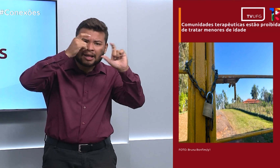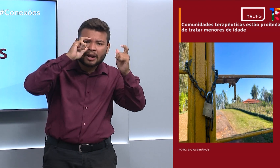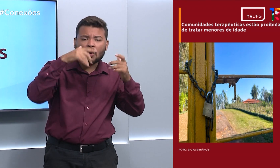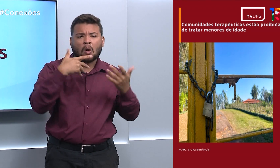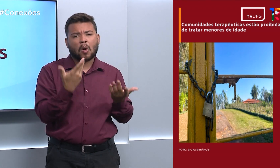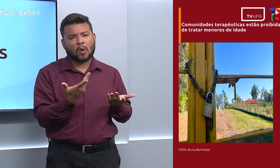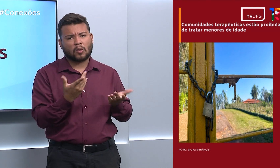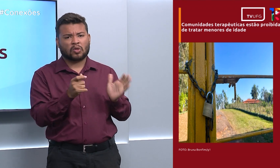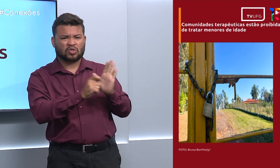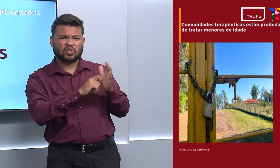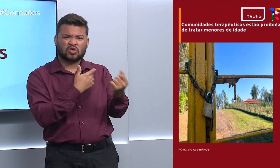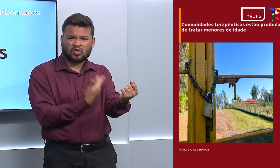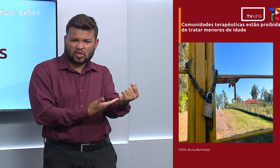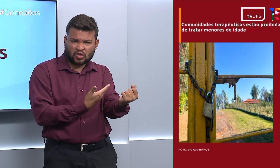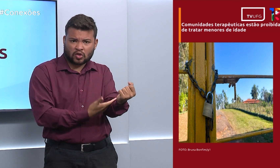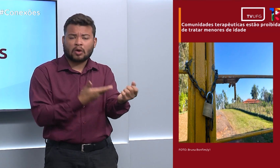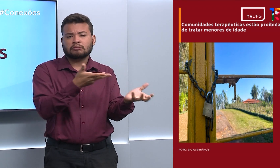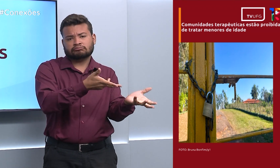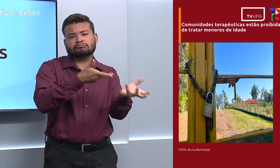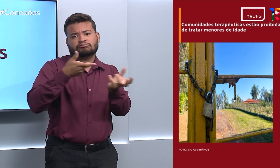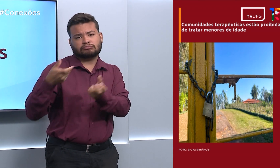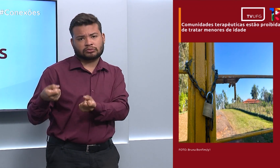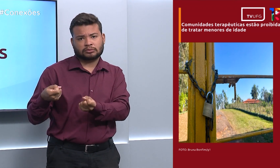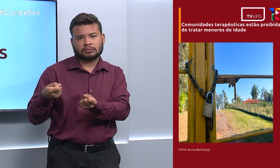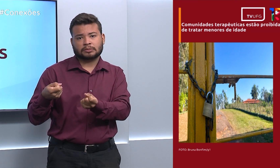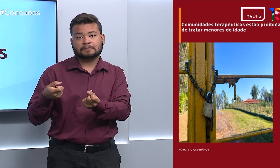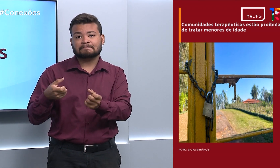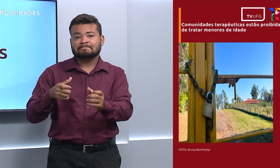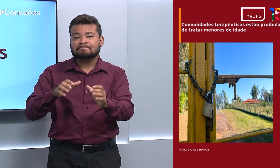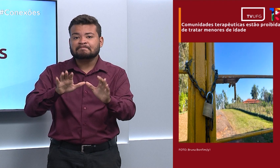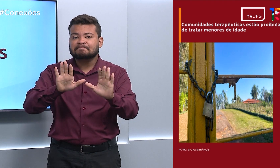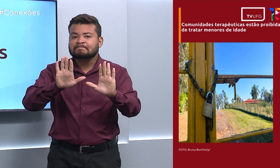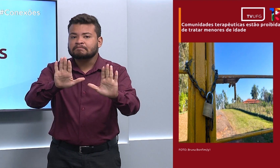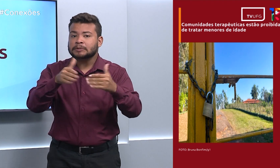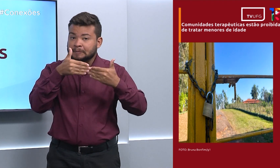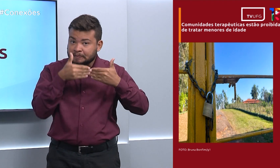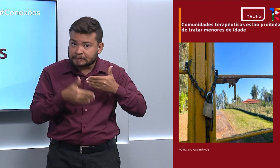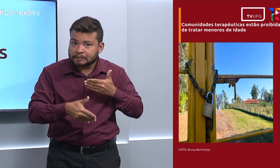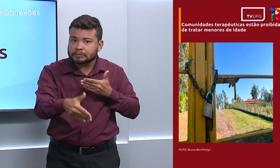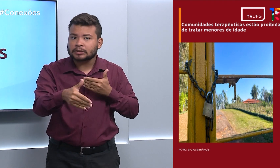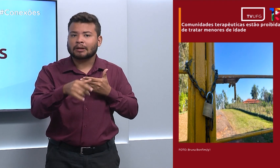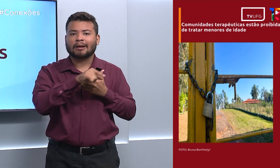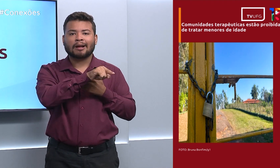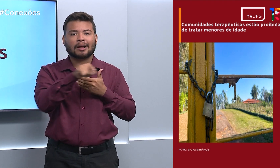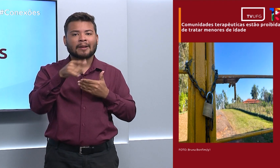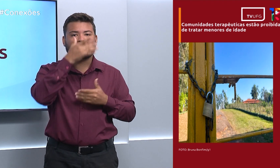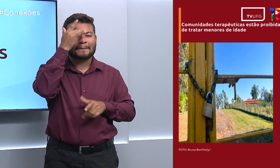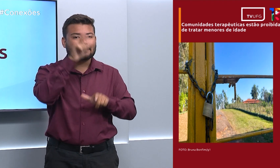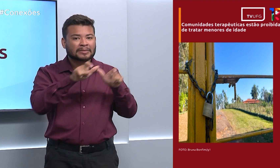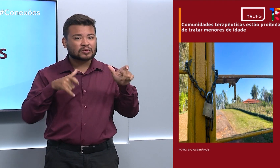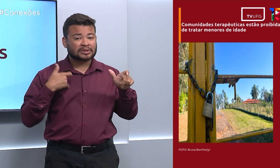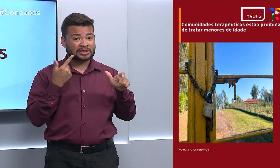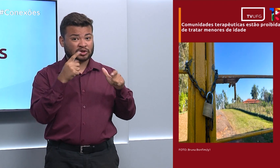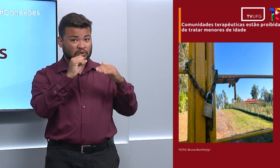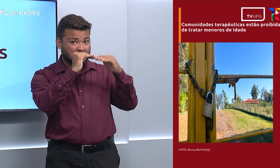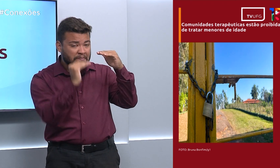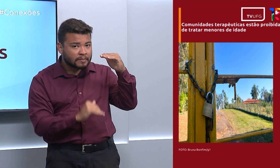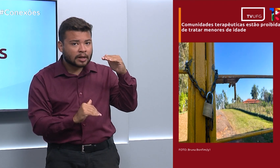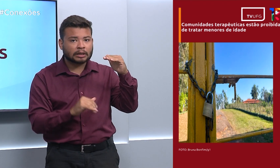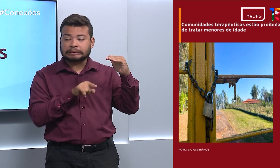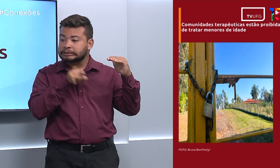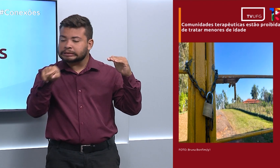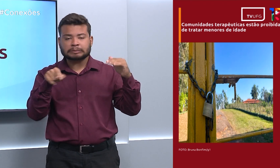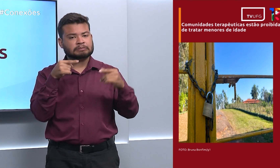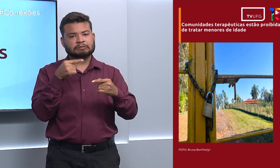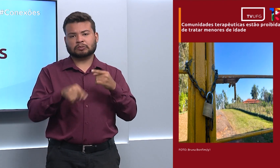ou dependência de drogas. Mas, a partir de agora, o acolhimento para esse público deve ser feito em